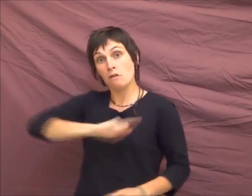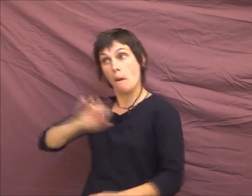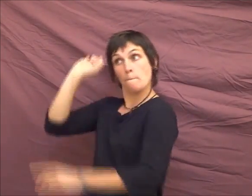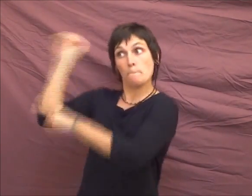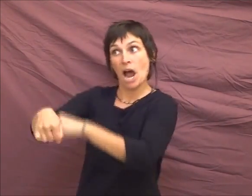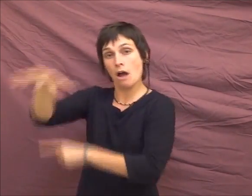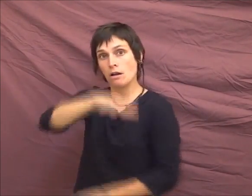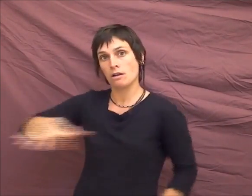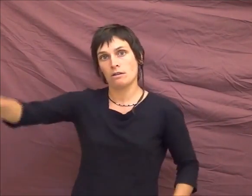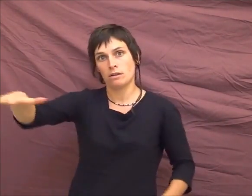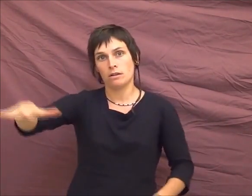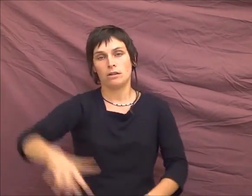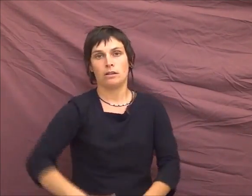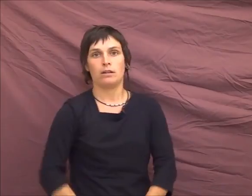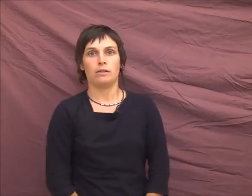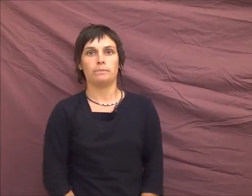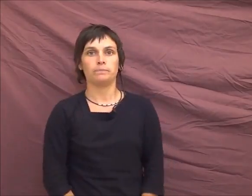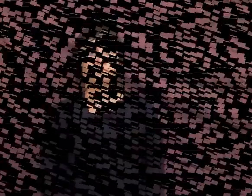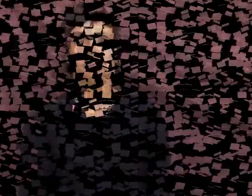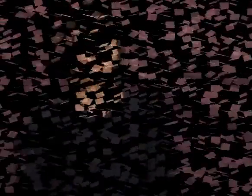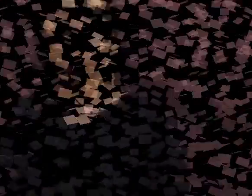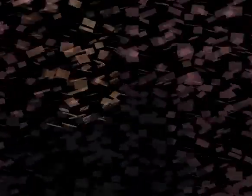ous-titrage Société